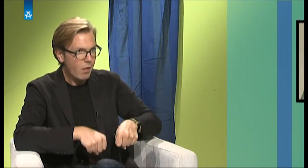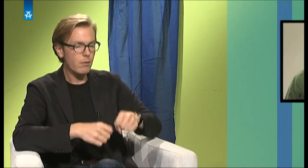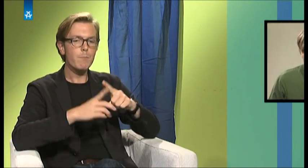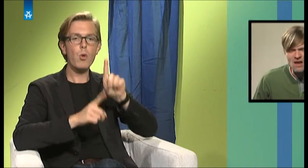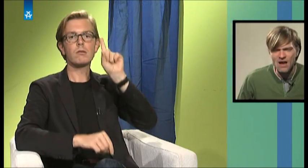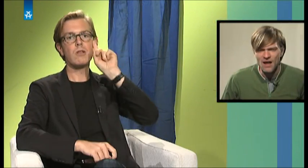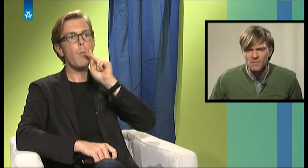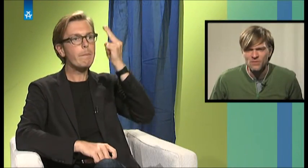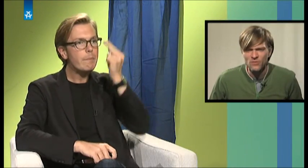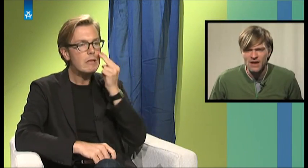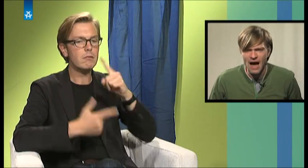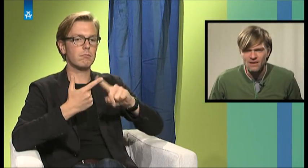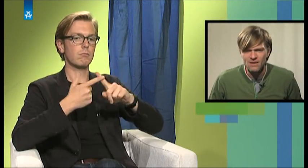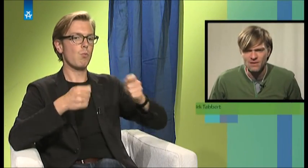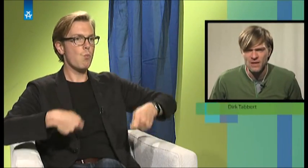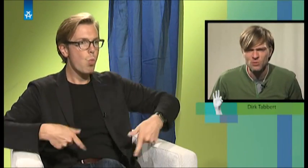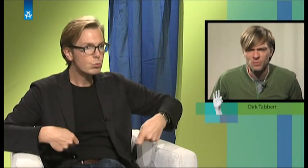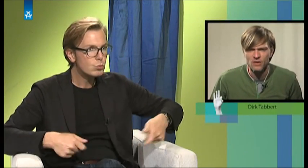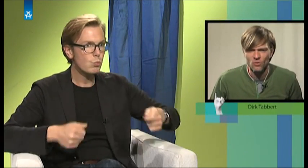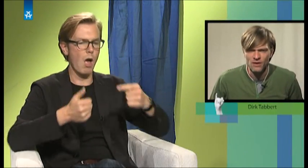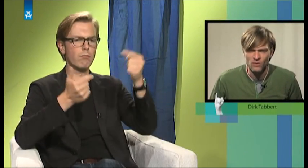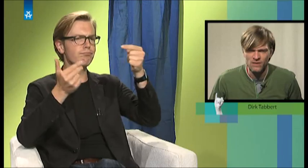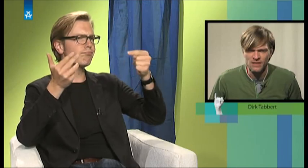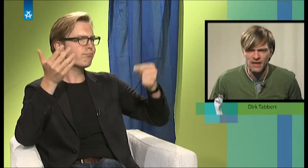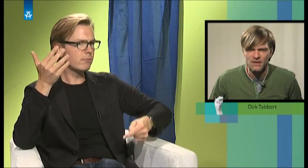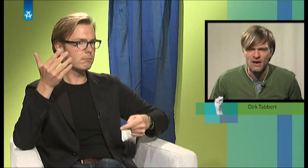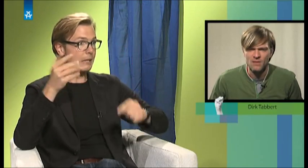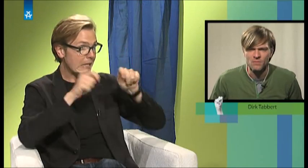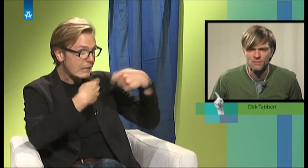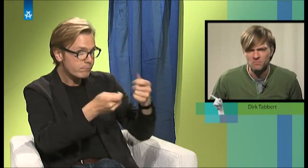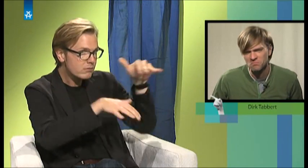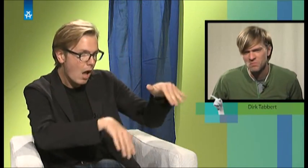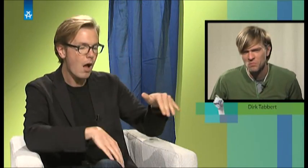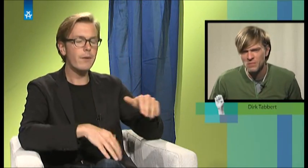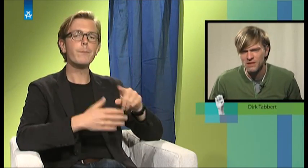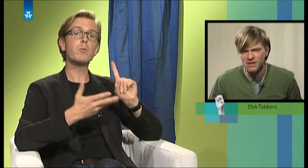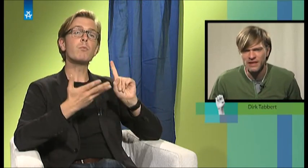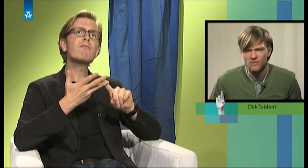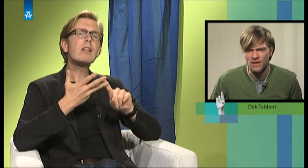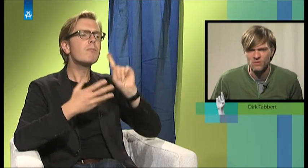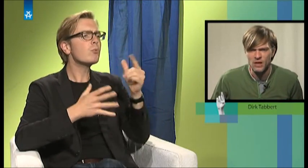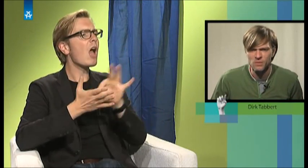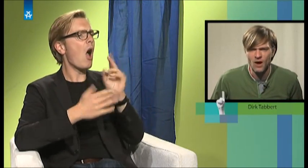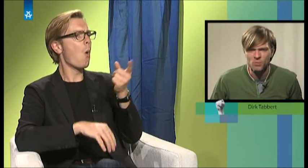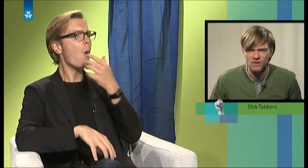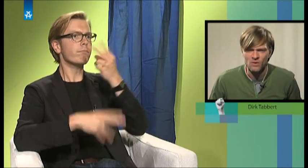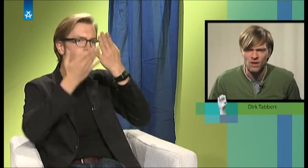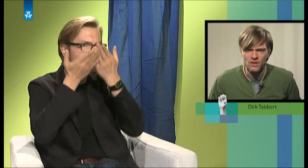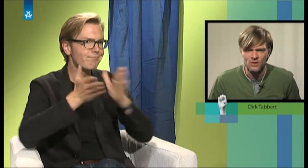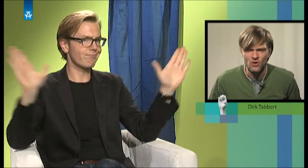auch wissen, inwiefern andere Menschen mit Behinderung in der Universität mit integriert werden. Zum Beispiel Taubblinde oder Menschen, die